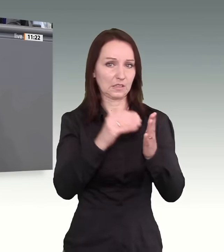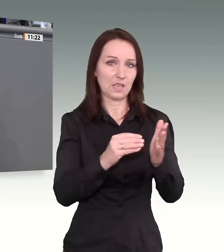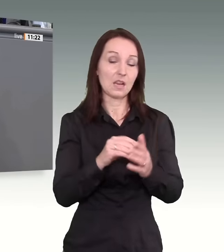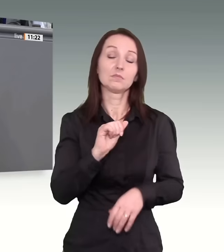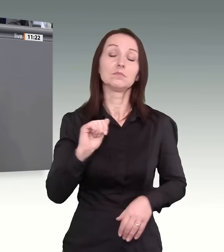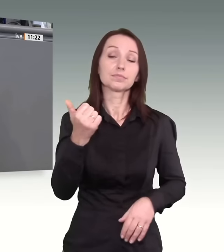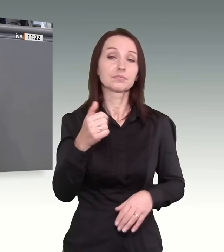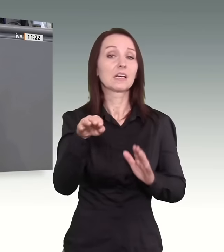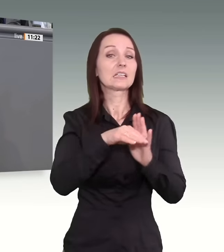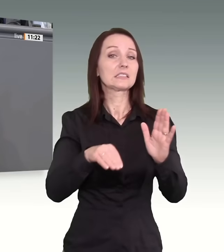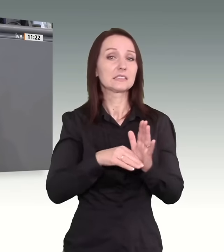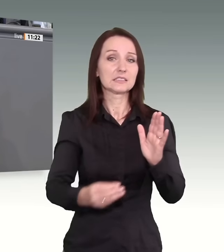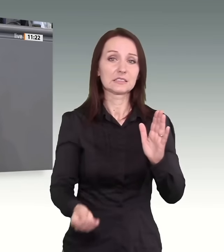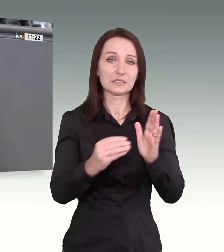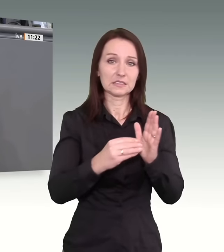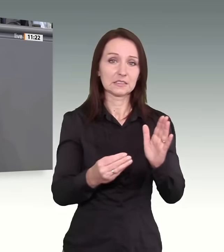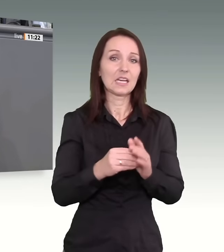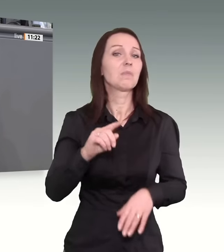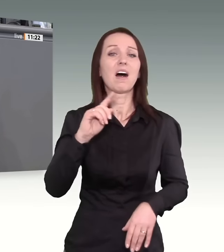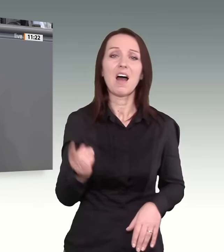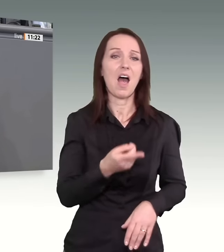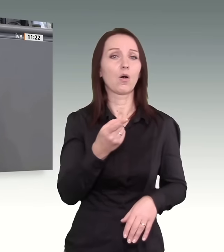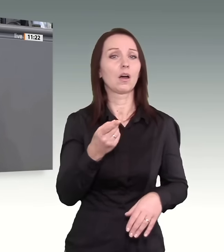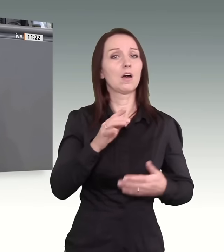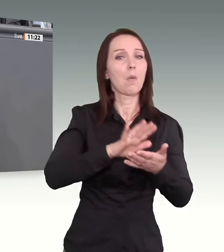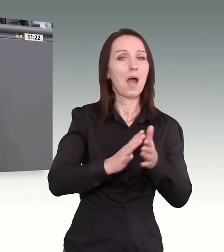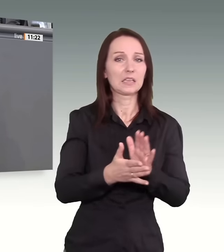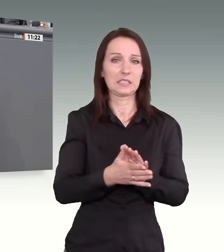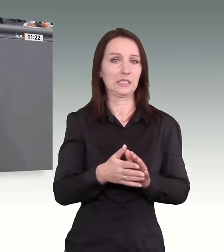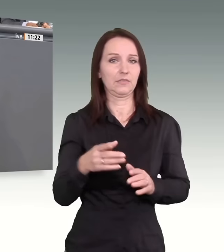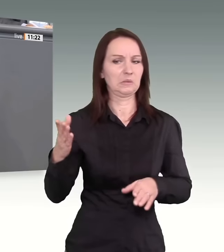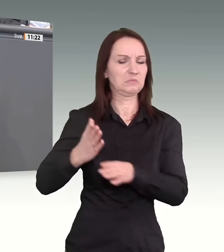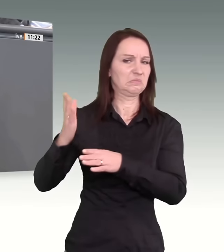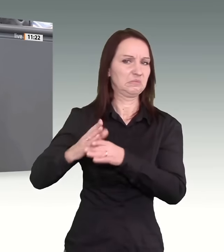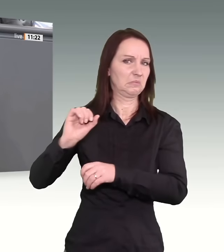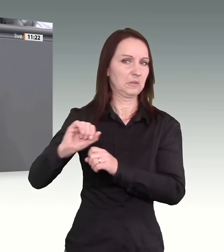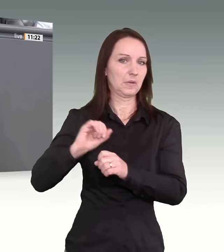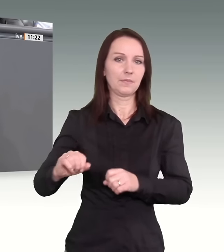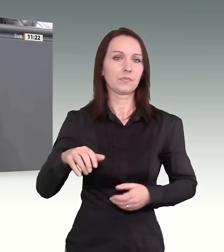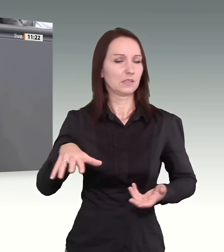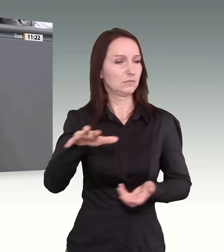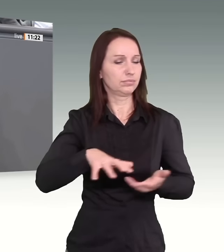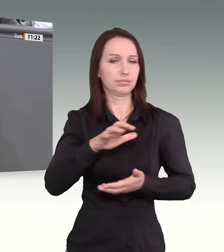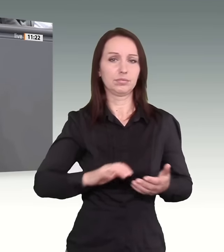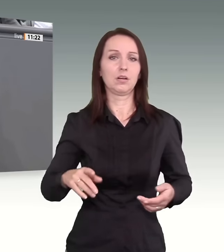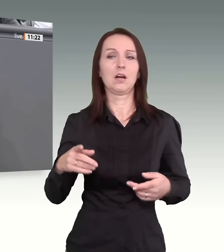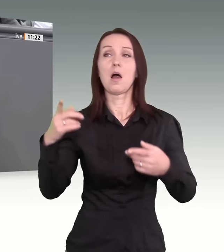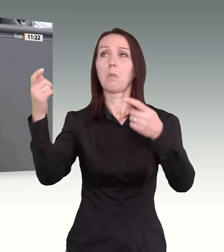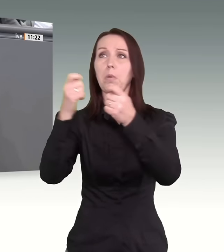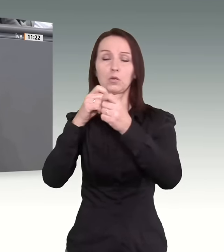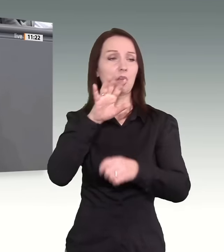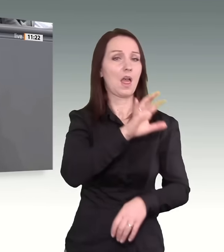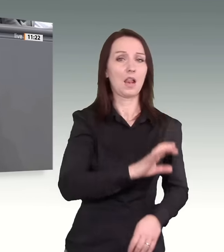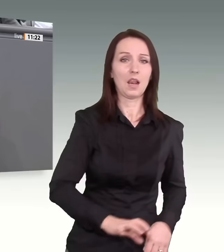im Operativen, im Wirrwarr zwischen Bund und Ländern, zwischen Behörden in der täglichen